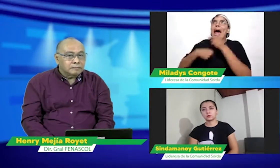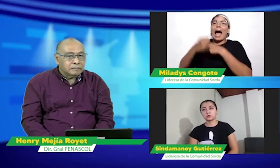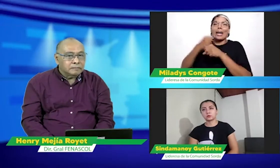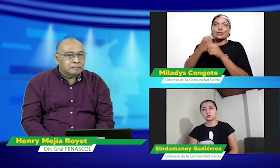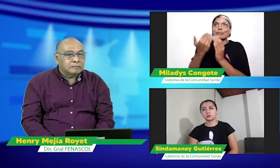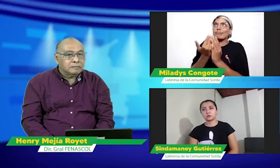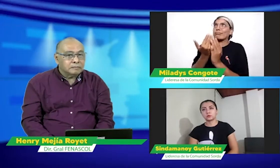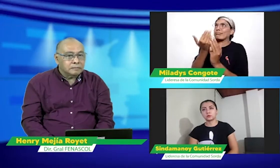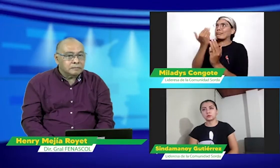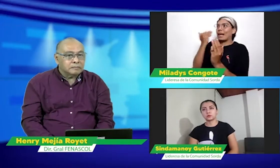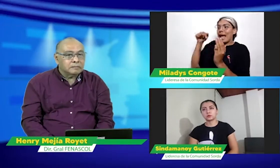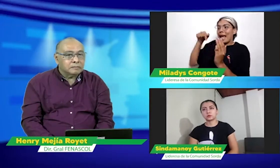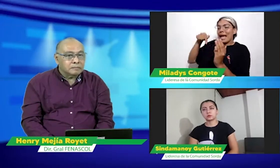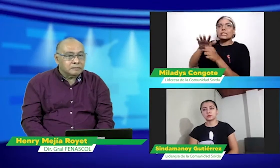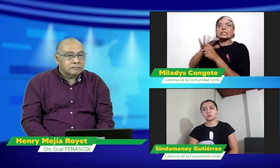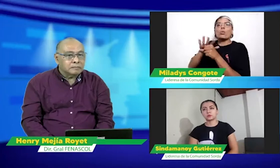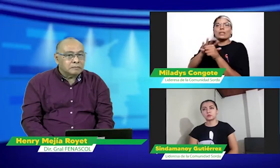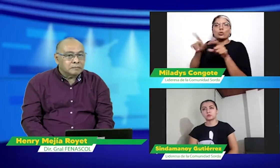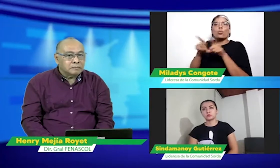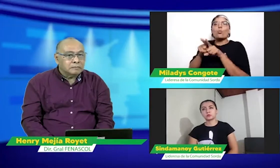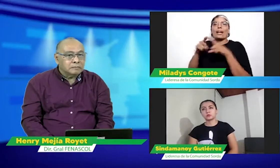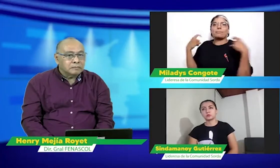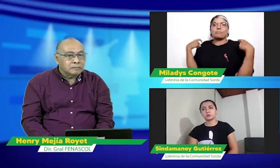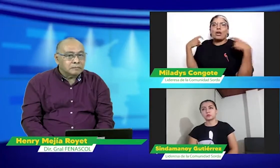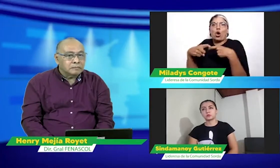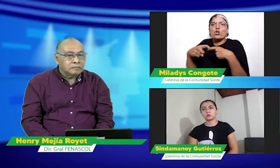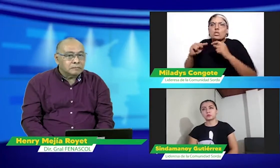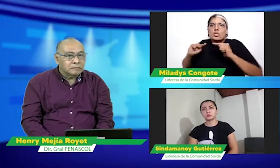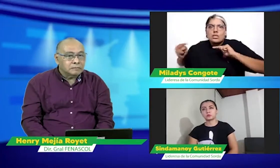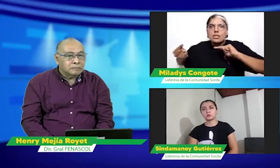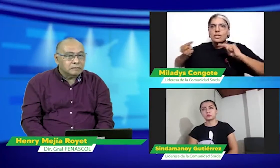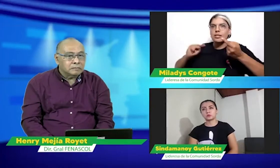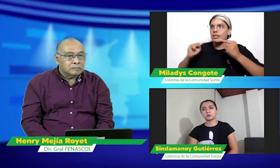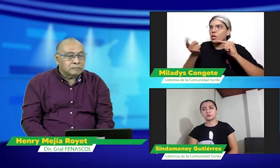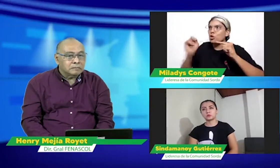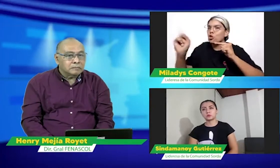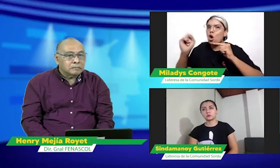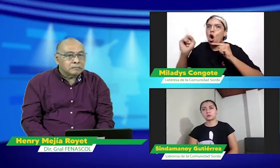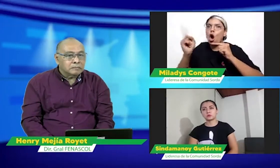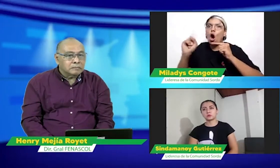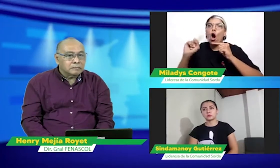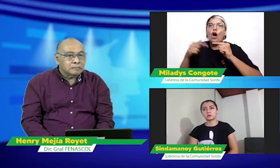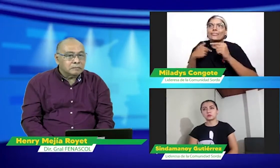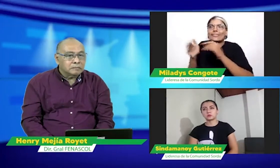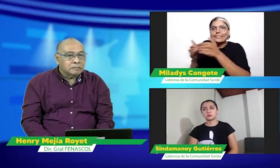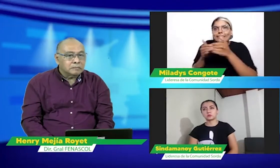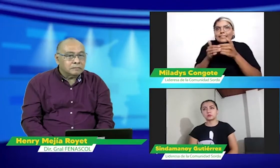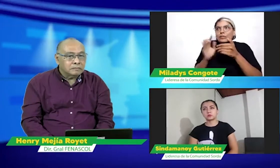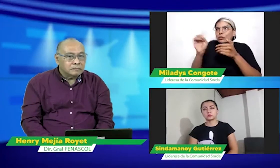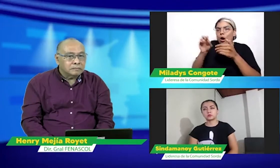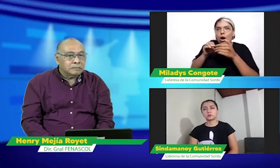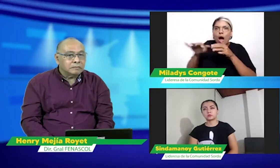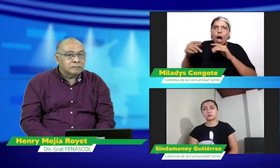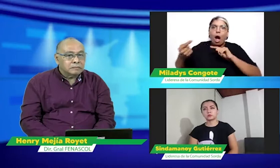la verdad esa mentalidad es arcaica, es antigua, esta discusión, esta polarización